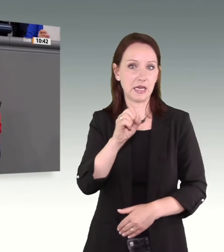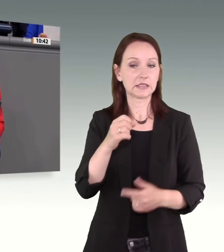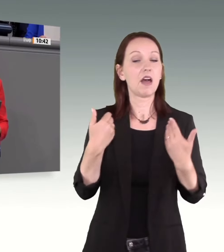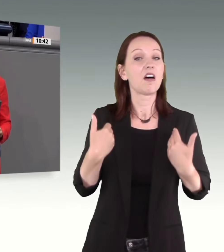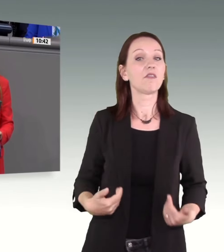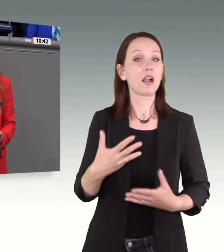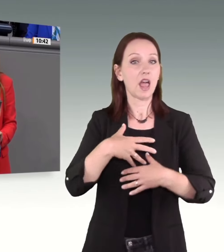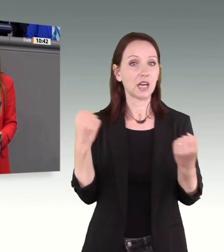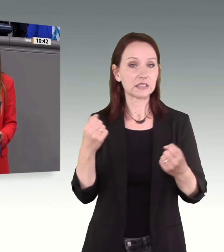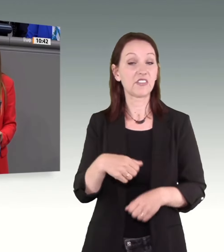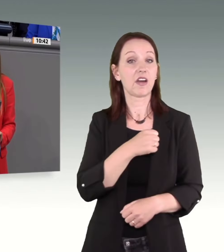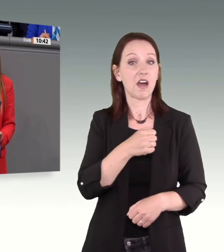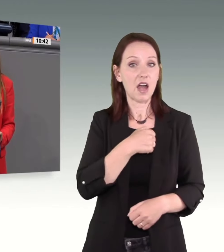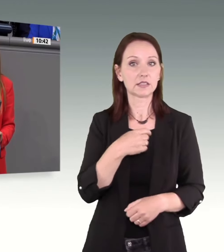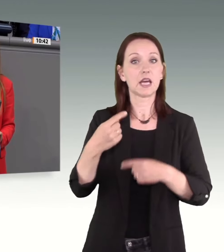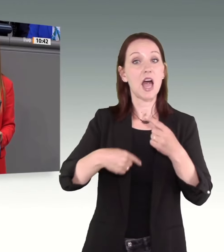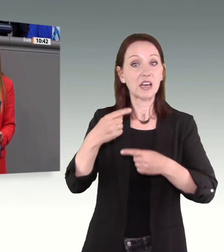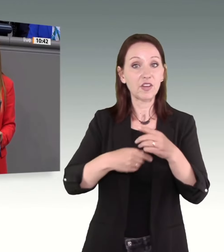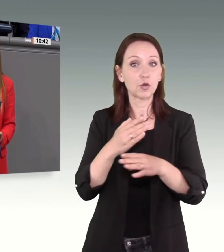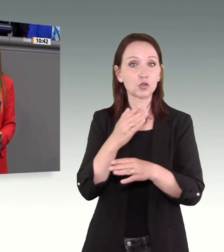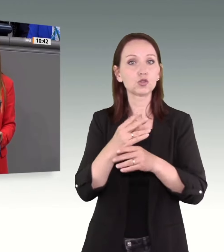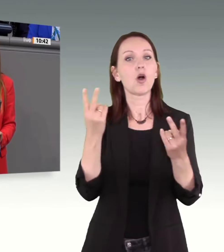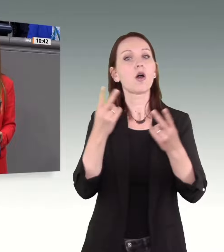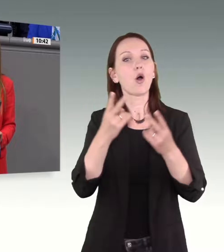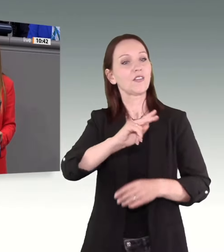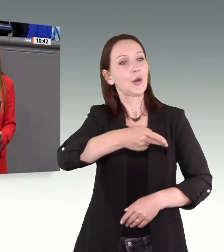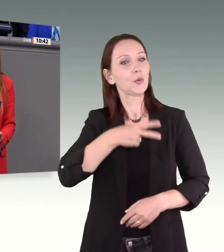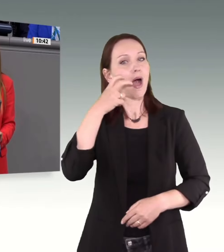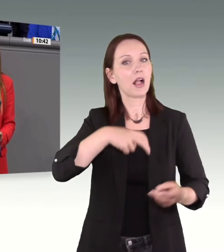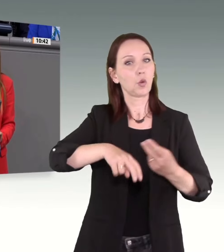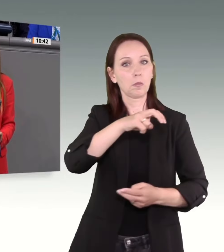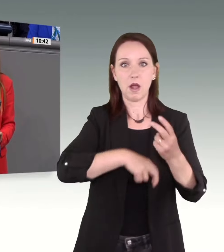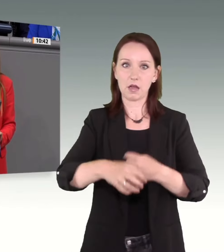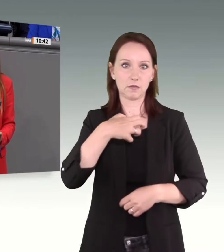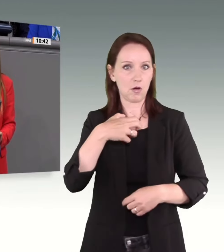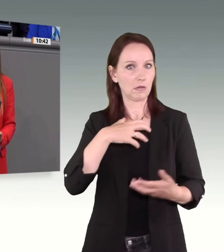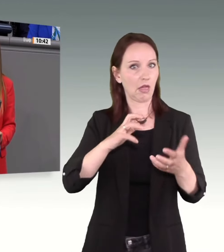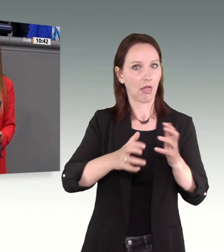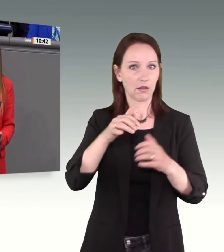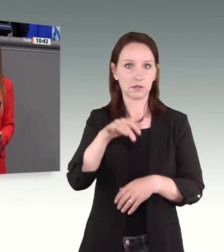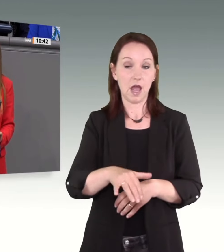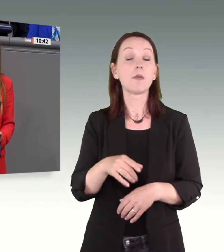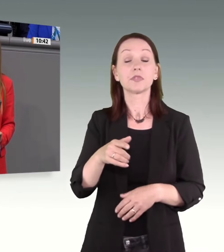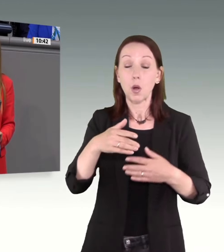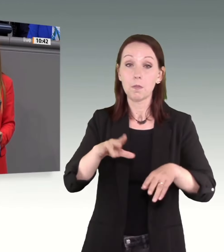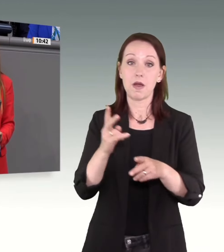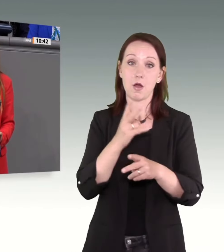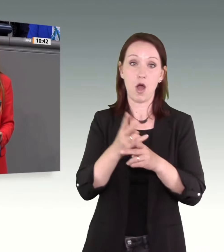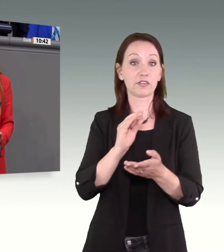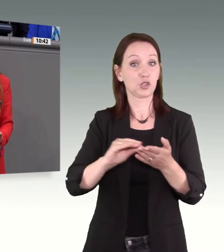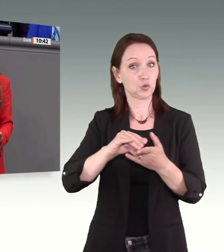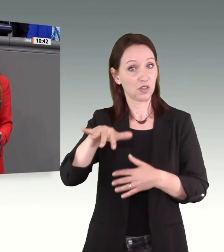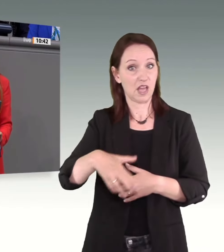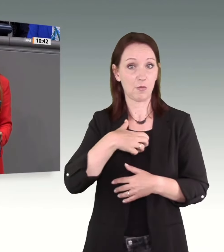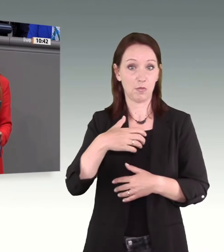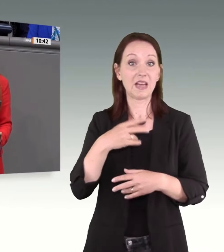Entwicklungsstörungen oder für Schwierigkeiten im Umgang mit Gleichaltrigen. Darüber hinaus bestehen bei ihnen häufiger schulische Probleme, sie neigen häufiger